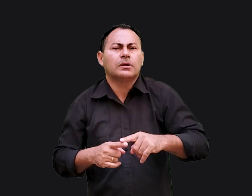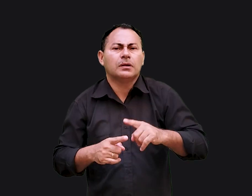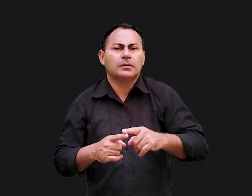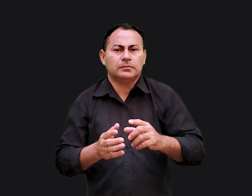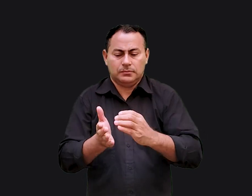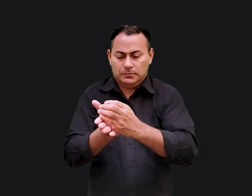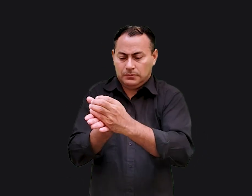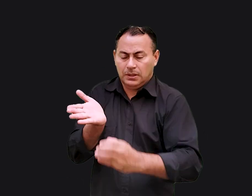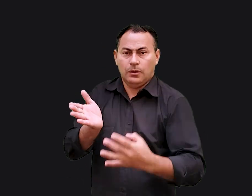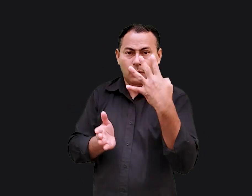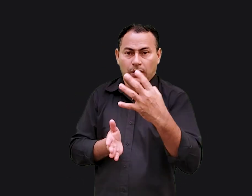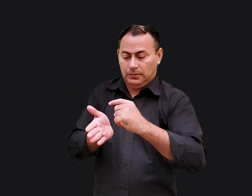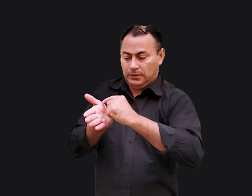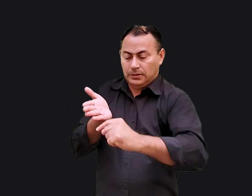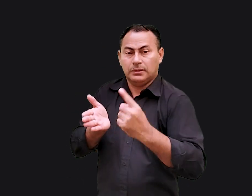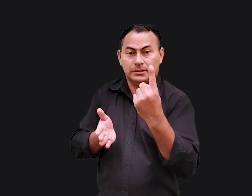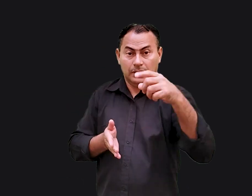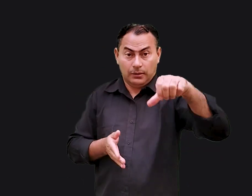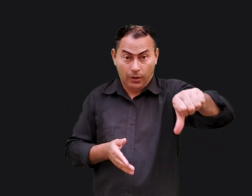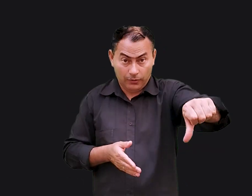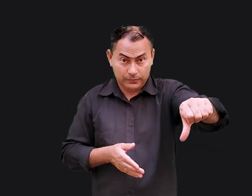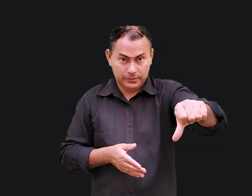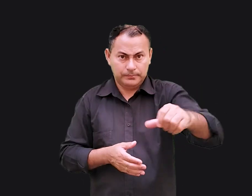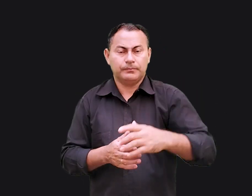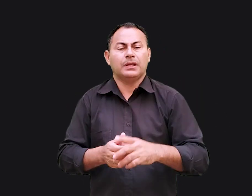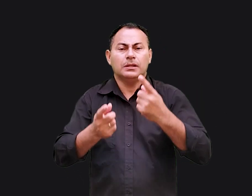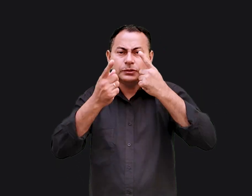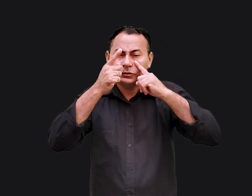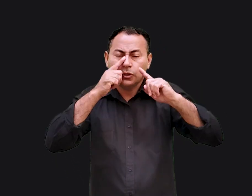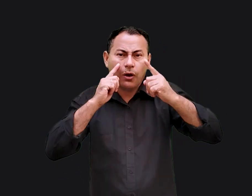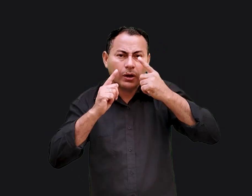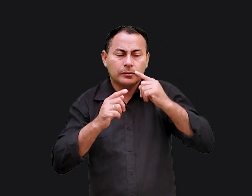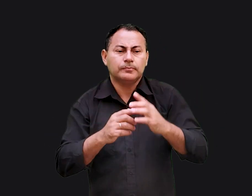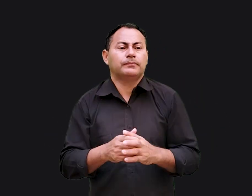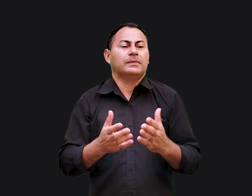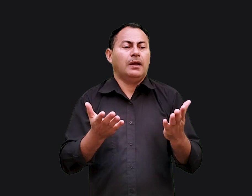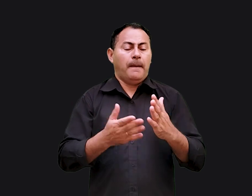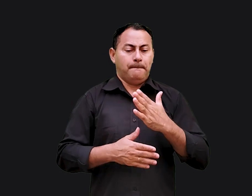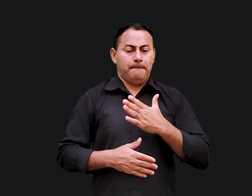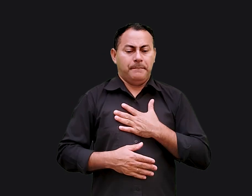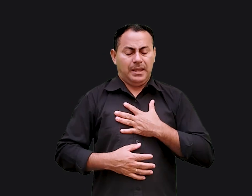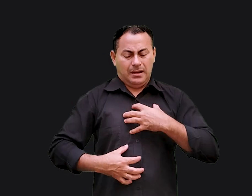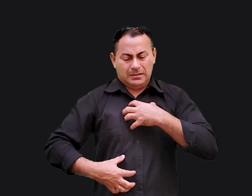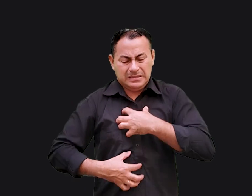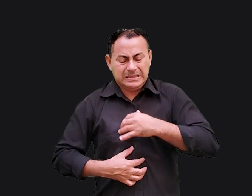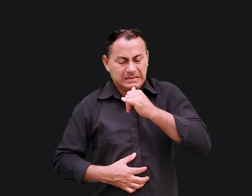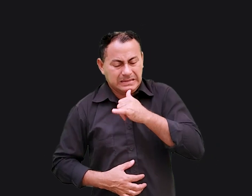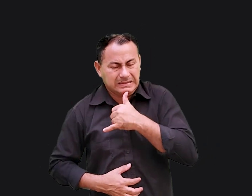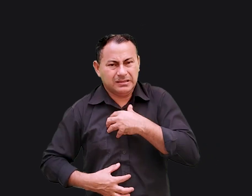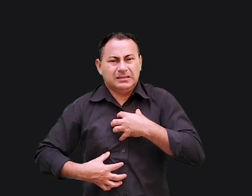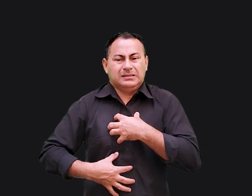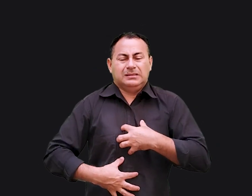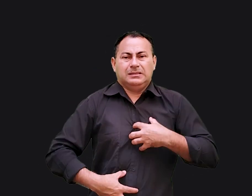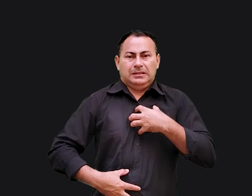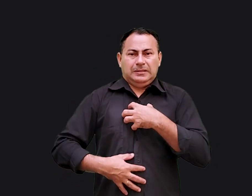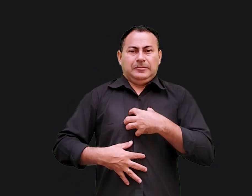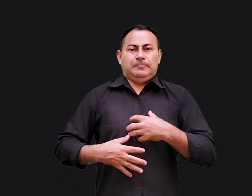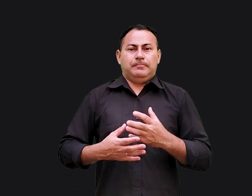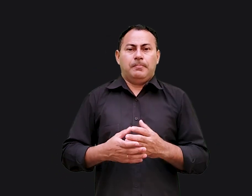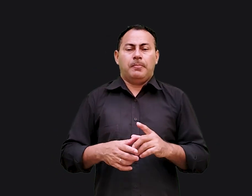tão triste? No capítulo 4, versículo 19, ele chora. Ah, minha angústia, minha angústia!